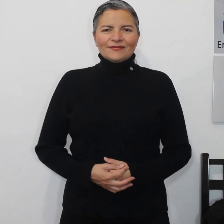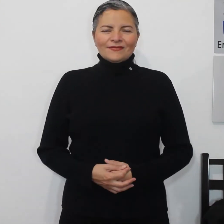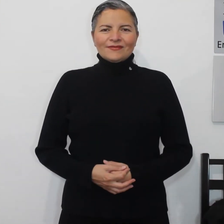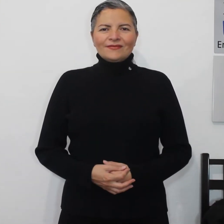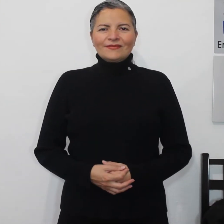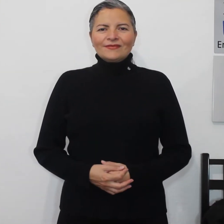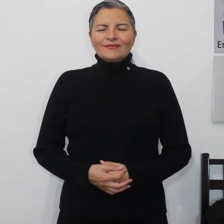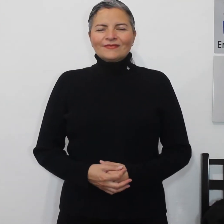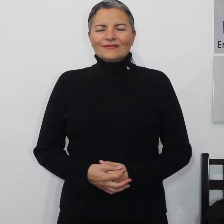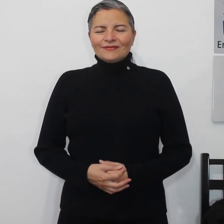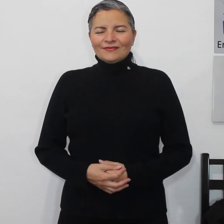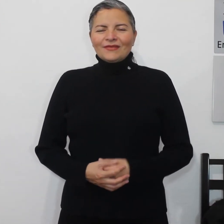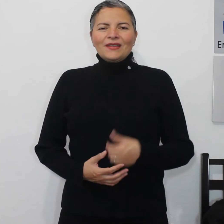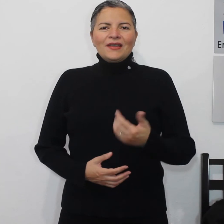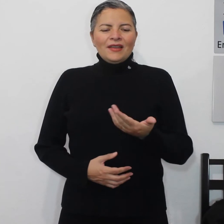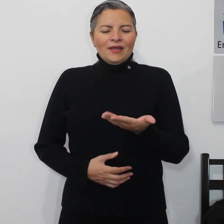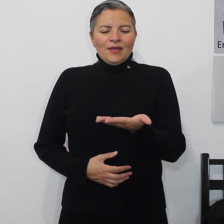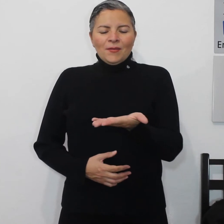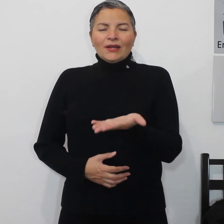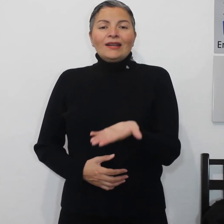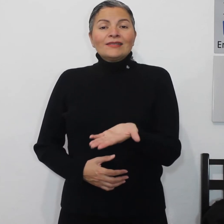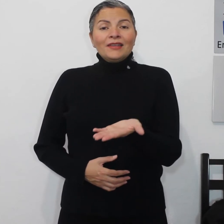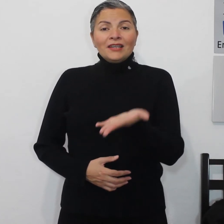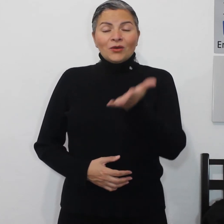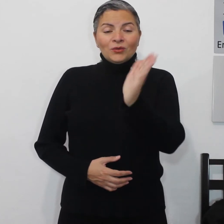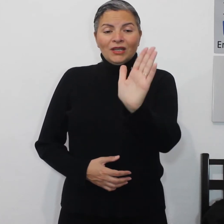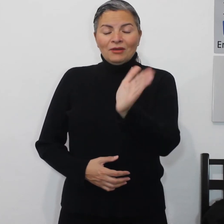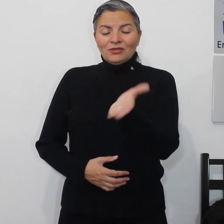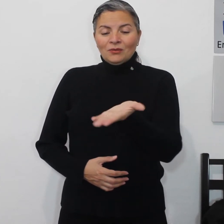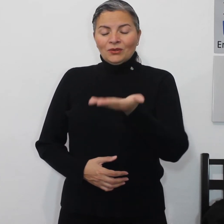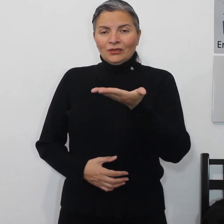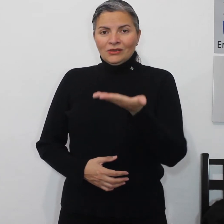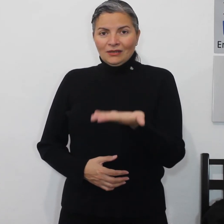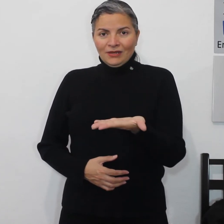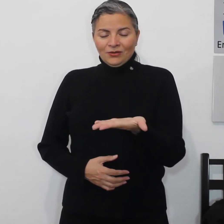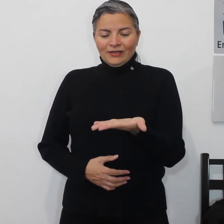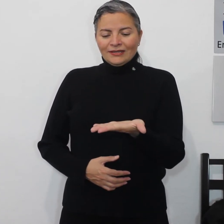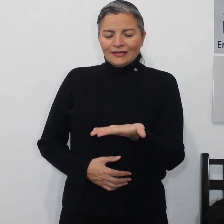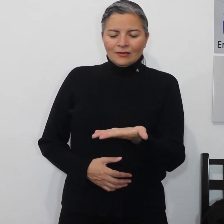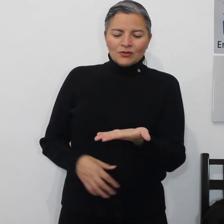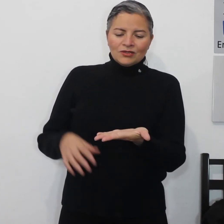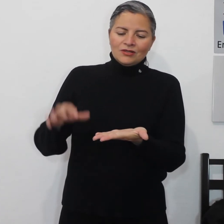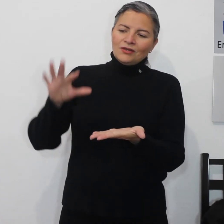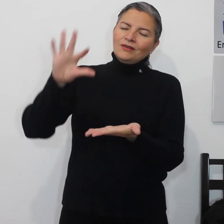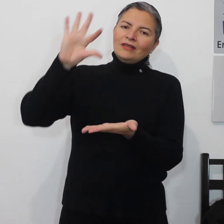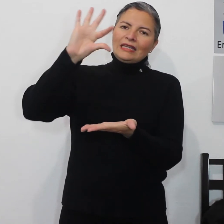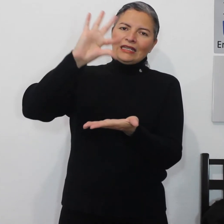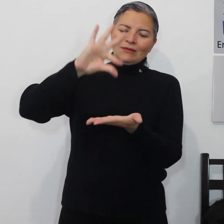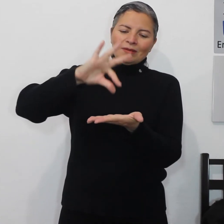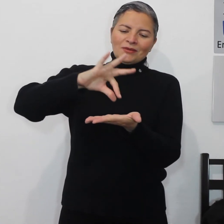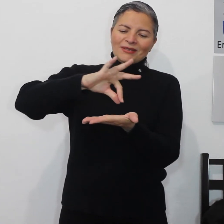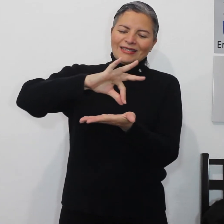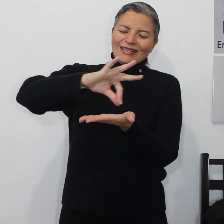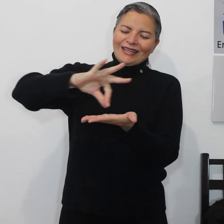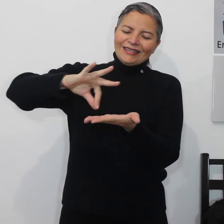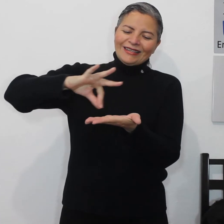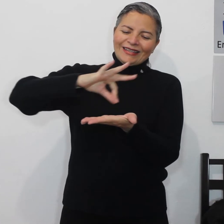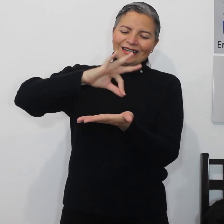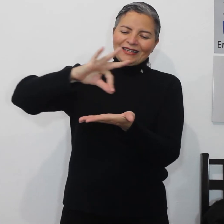corunda para la ceña de corunda vamos a poner nuestra mano base en esta posición y vamos a quitarle